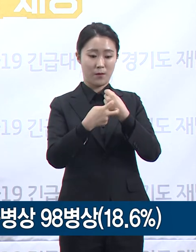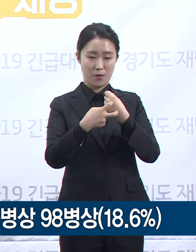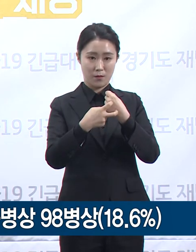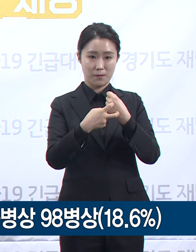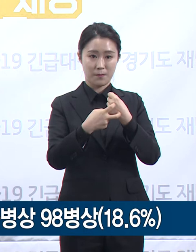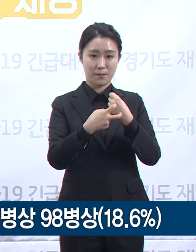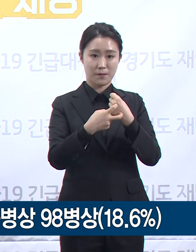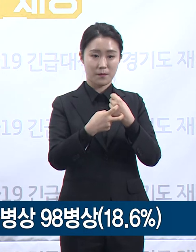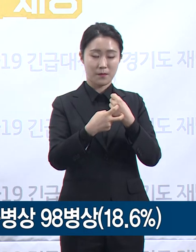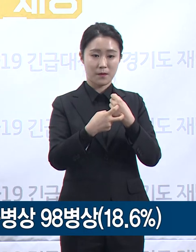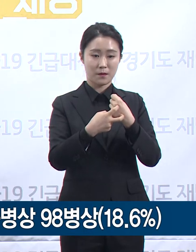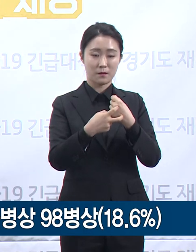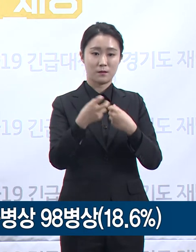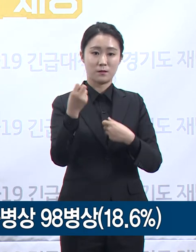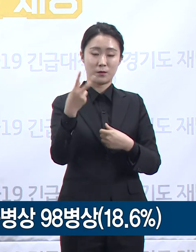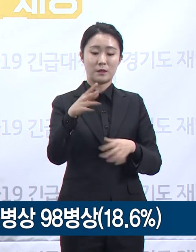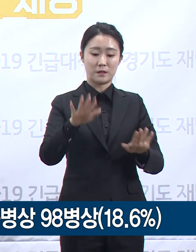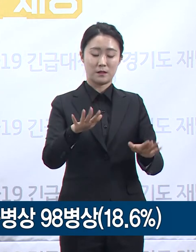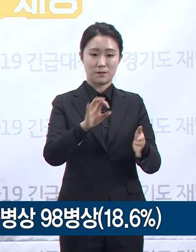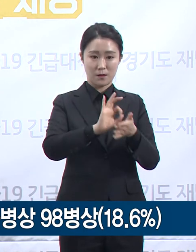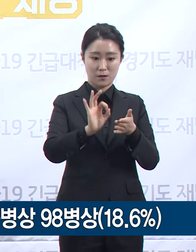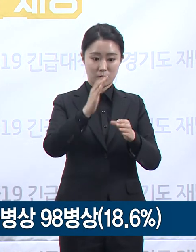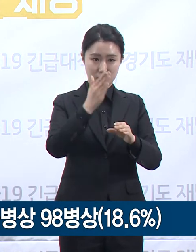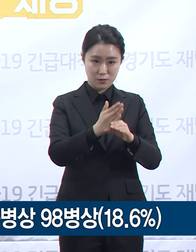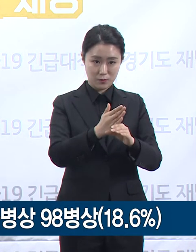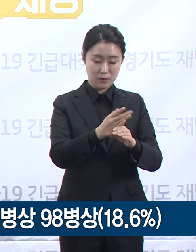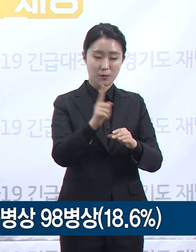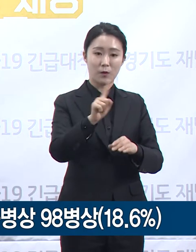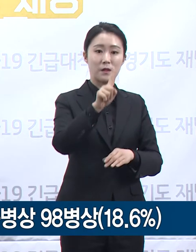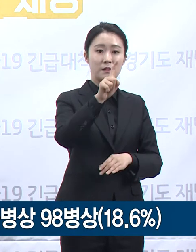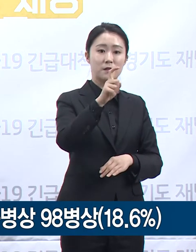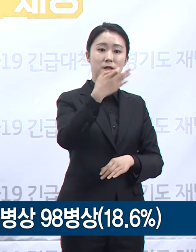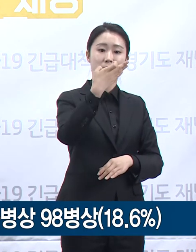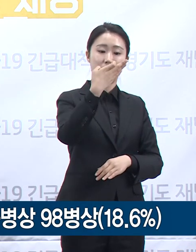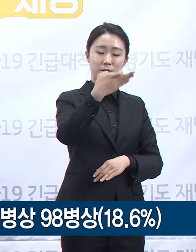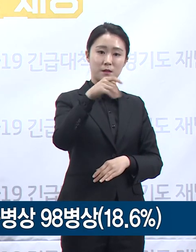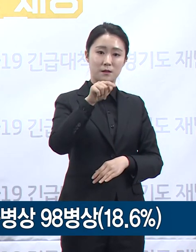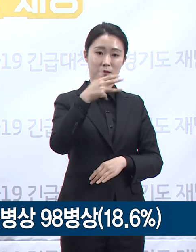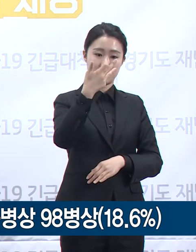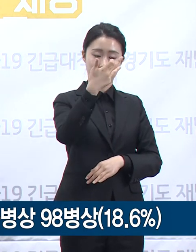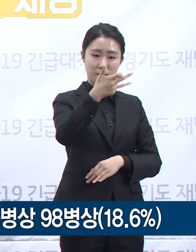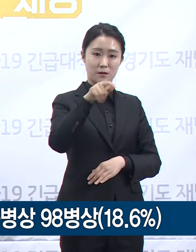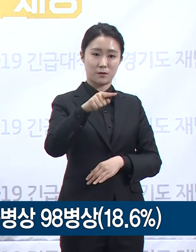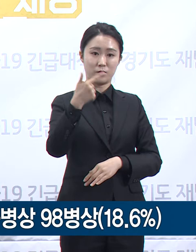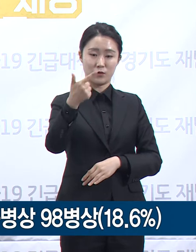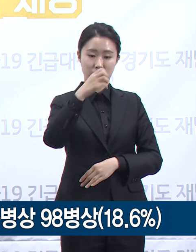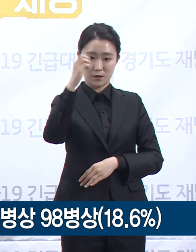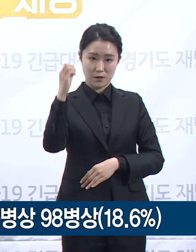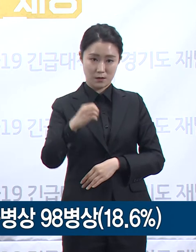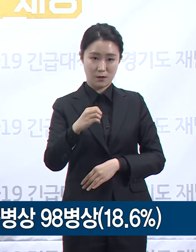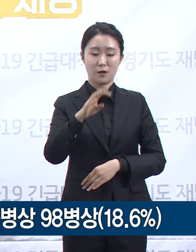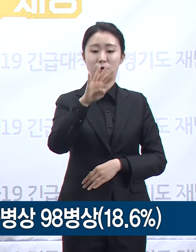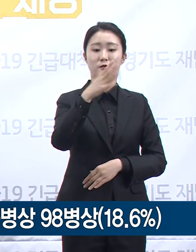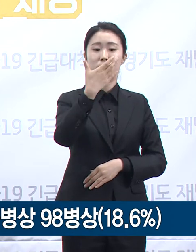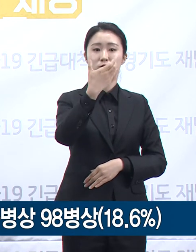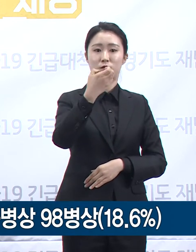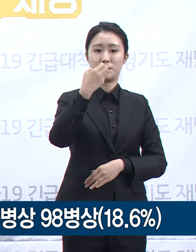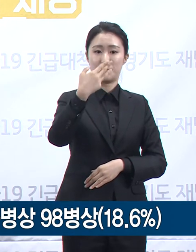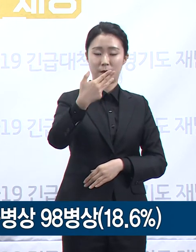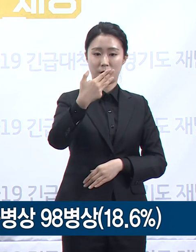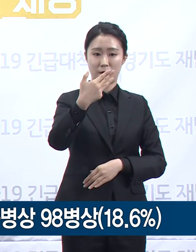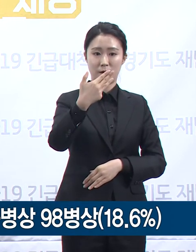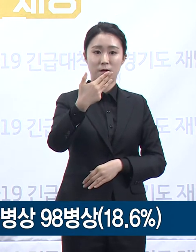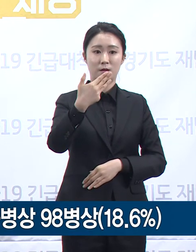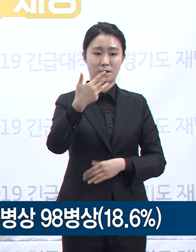있고 현재 사용 중인 병상은 그 중 18.6%인 98병상입니다. 이태원 글럽,